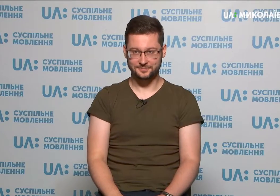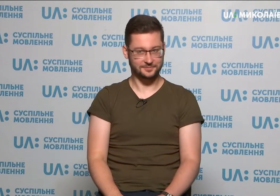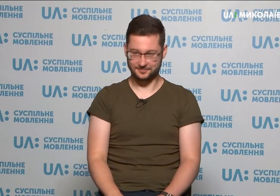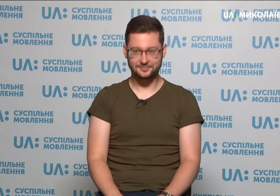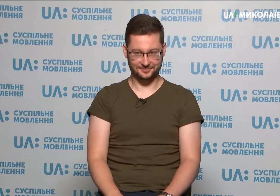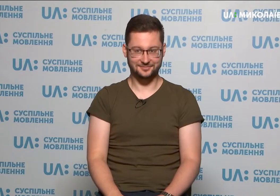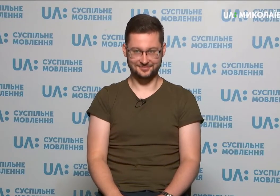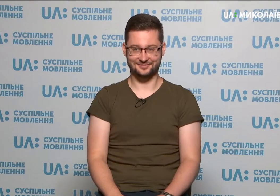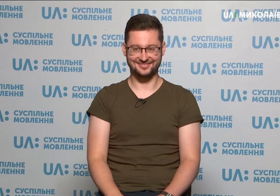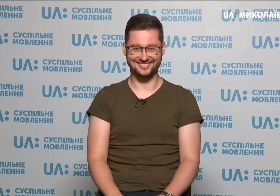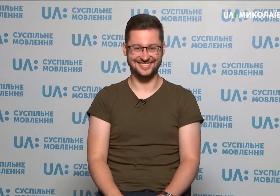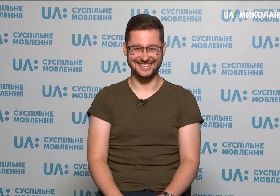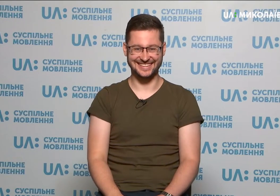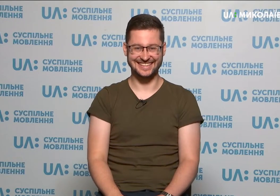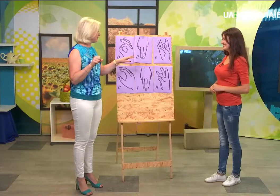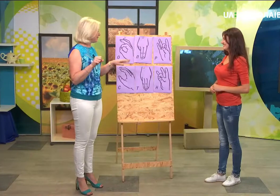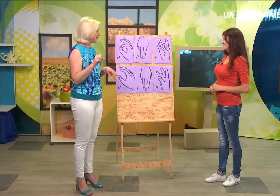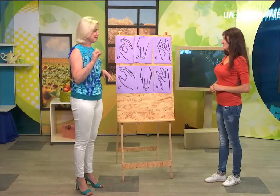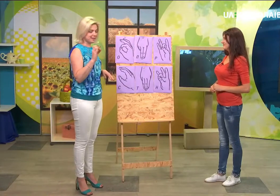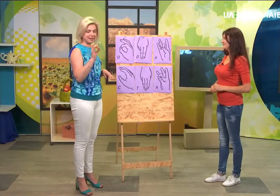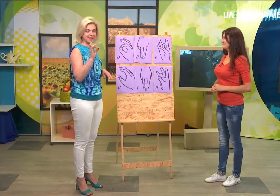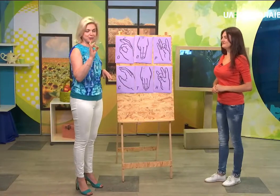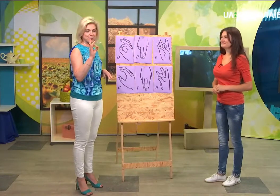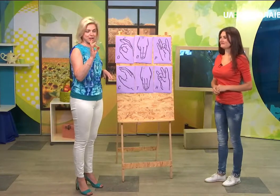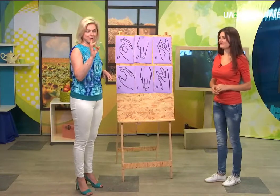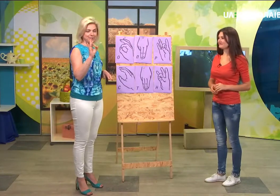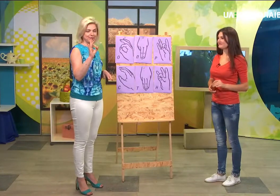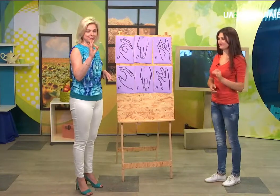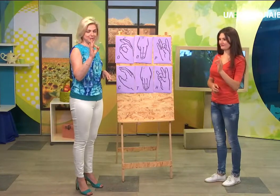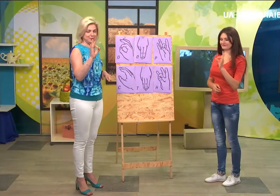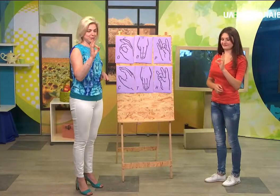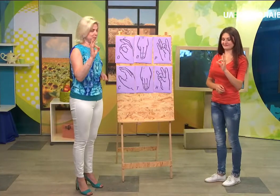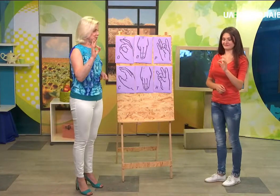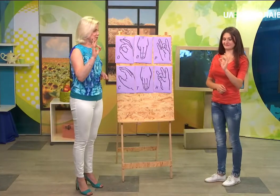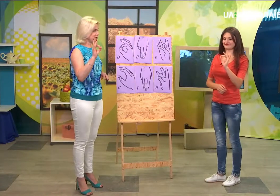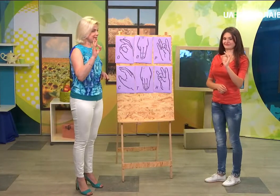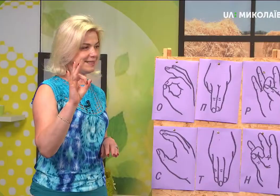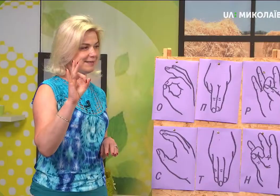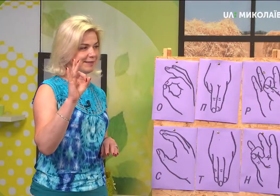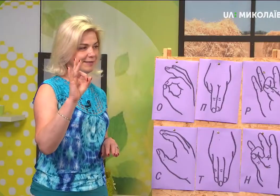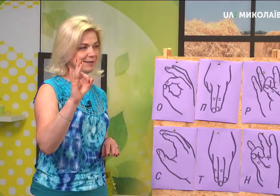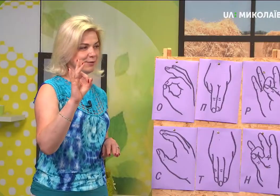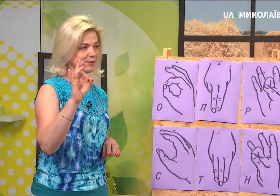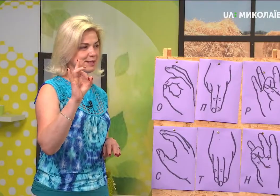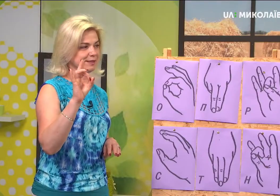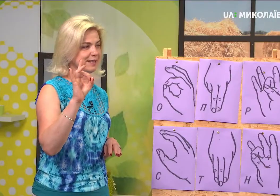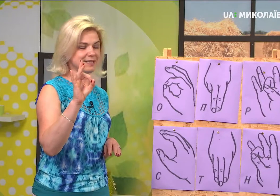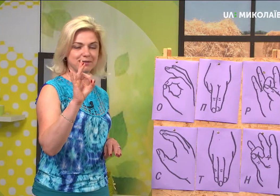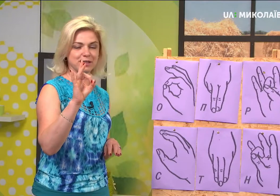Так. Літера Р. Літера Р трошки попрацювати. Це так от складається вона,